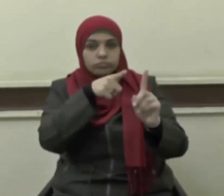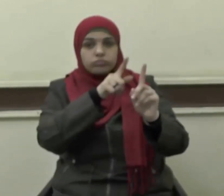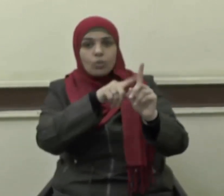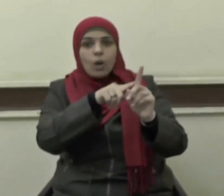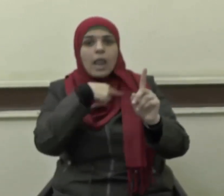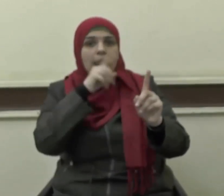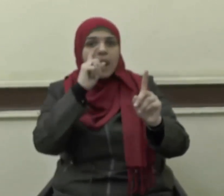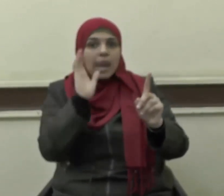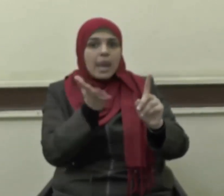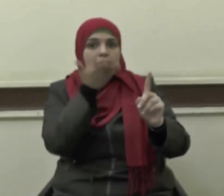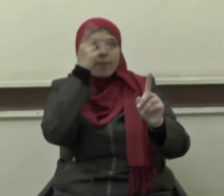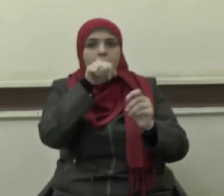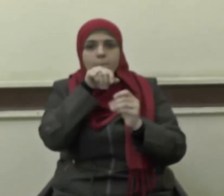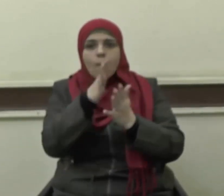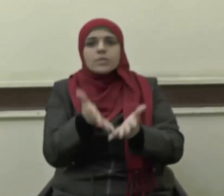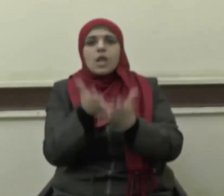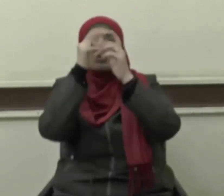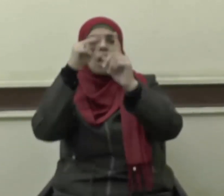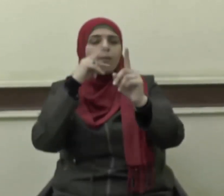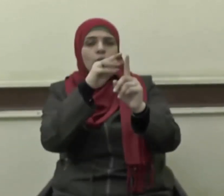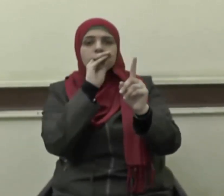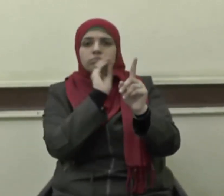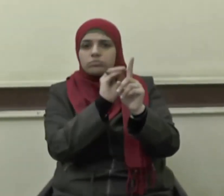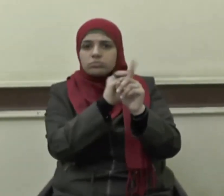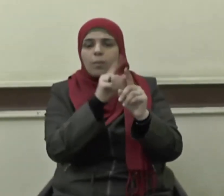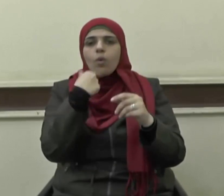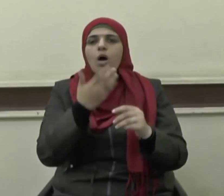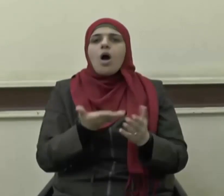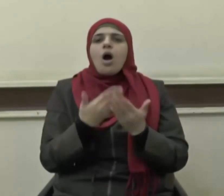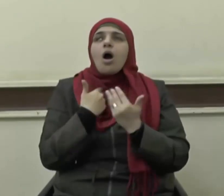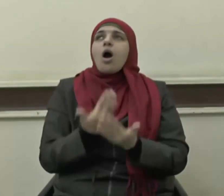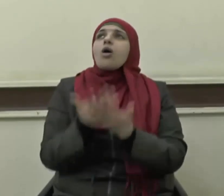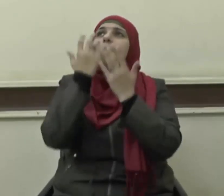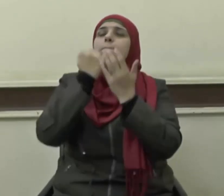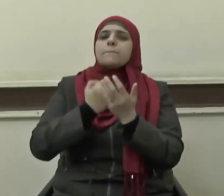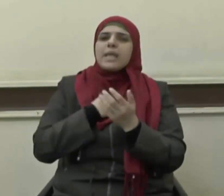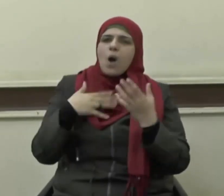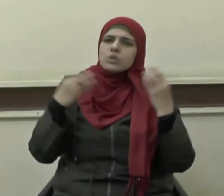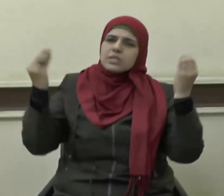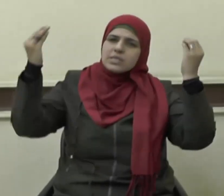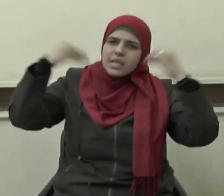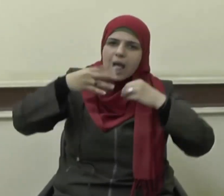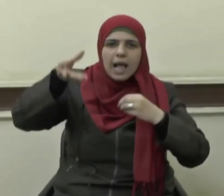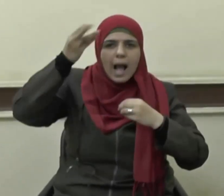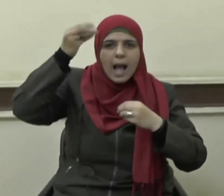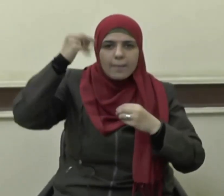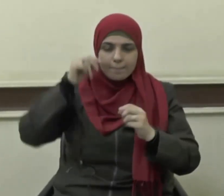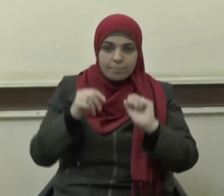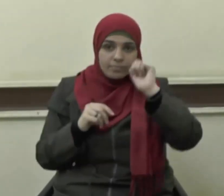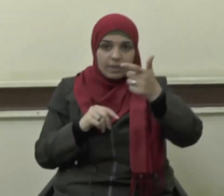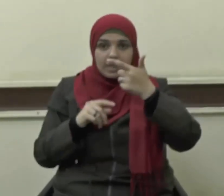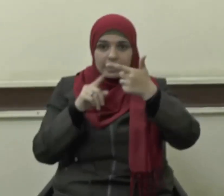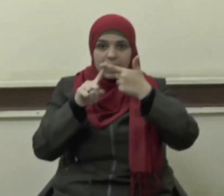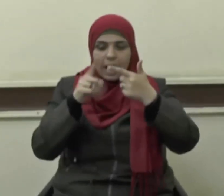صلى الله عليه وسلم وقل رب زدني علما ثانيها الحرص على